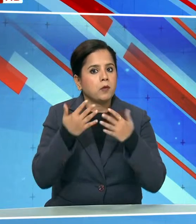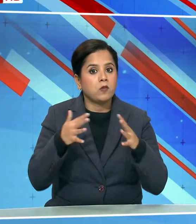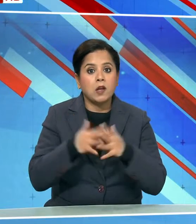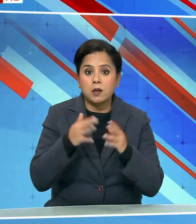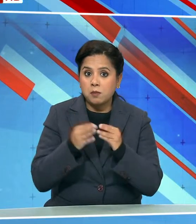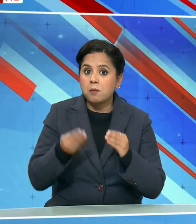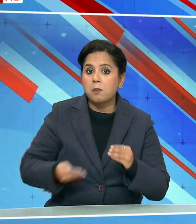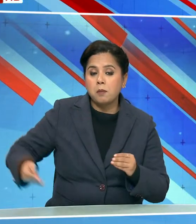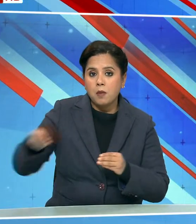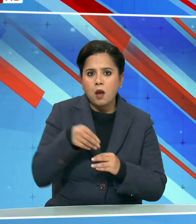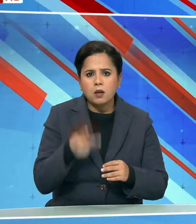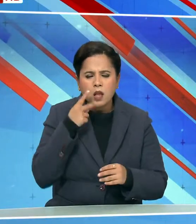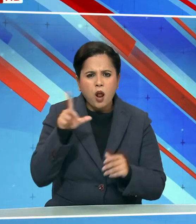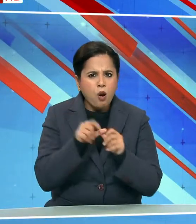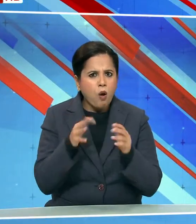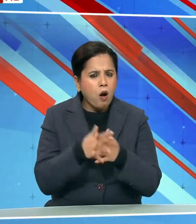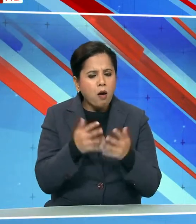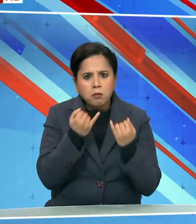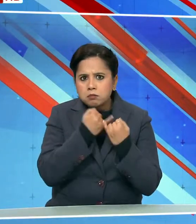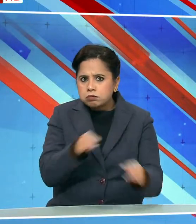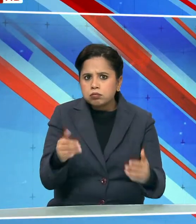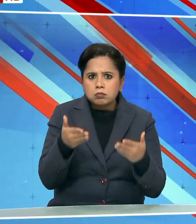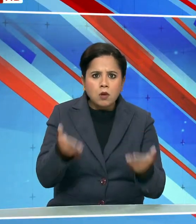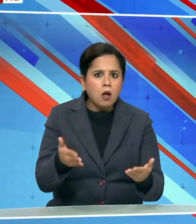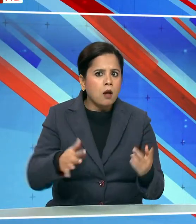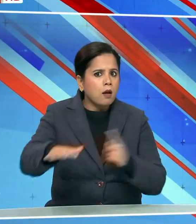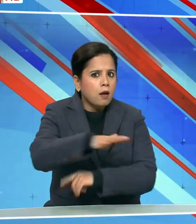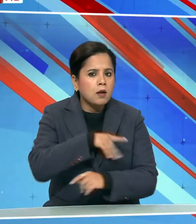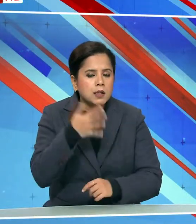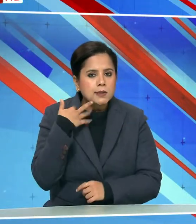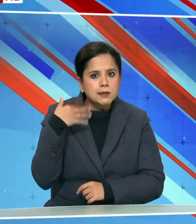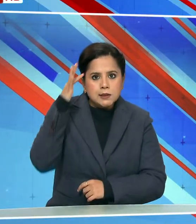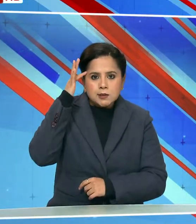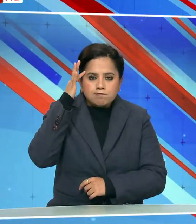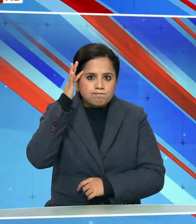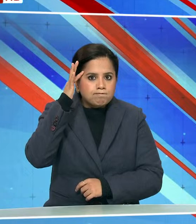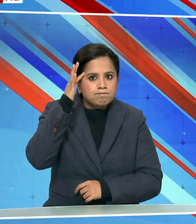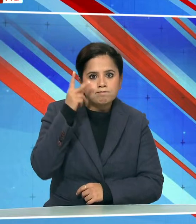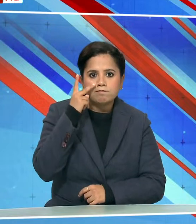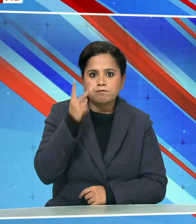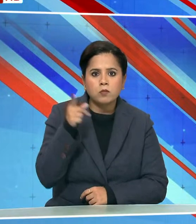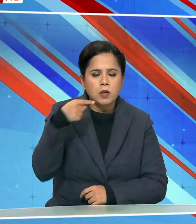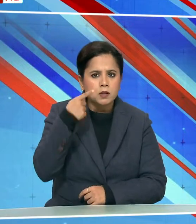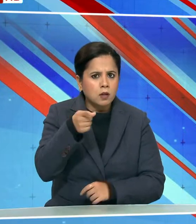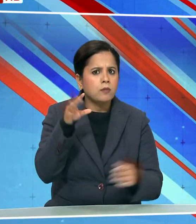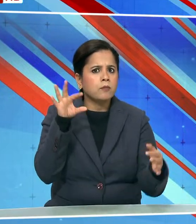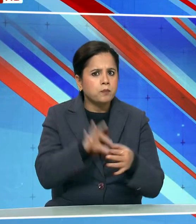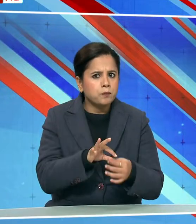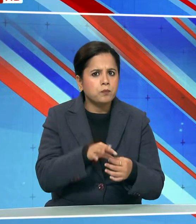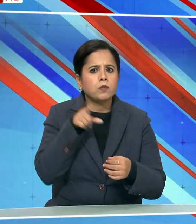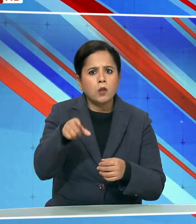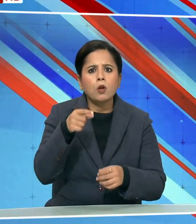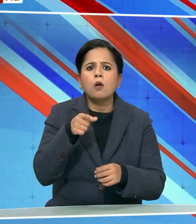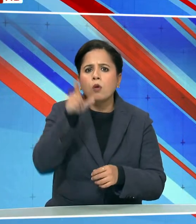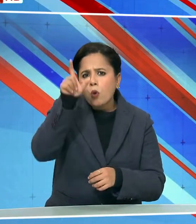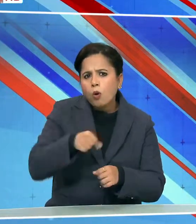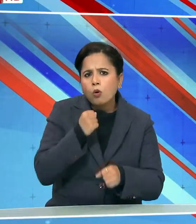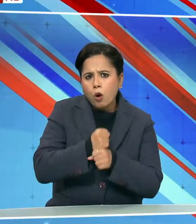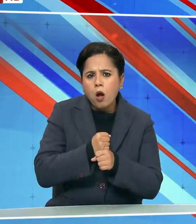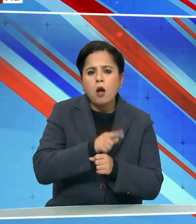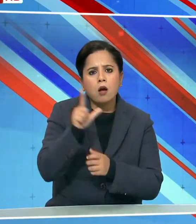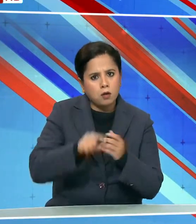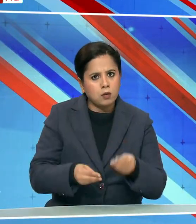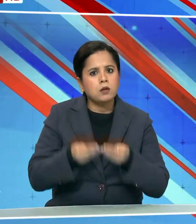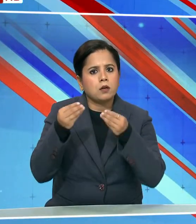लुत्फ उठाएं। कानौन व्यवस्ता की इस्तिती पर चिंता व्यक्ति की। उन्होंने संबंद में राजिपाल को पत्रभी सौपा